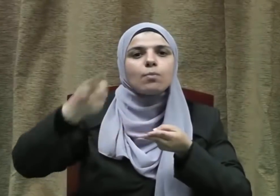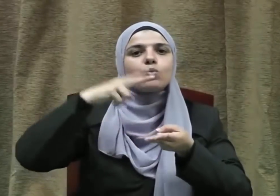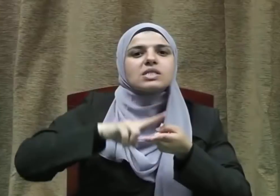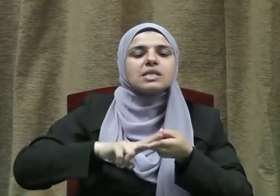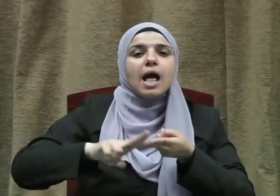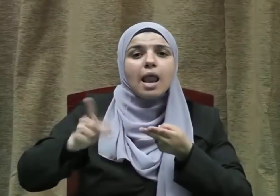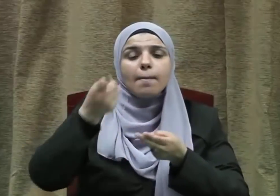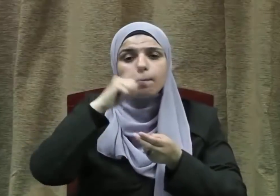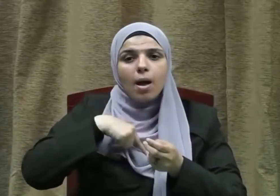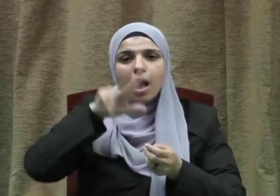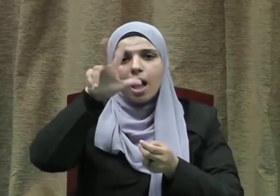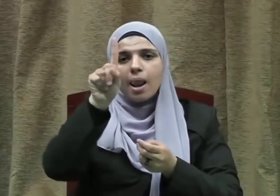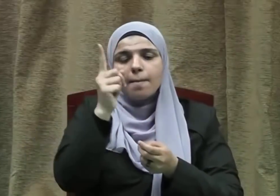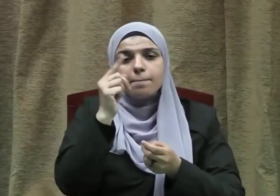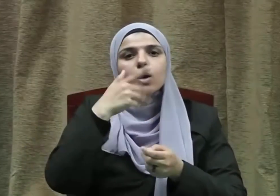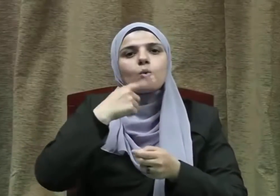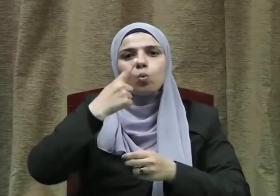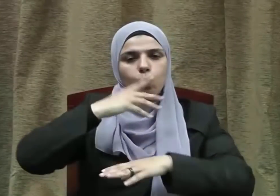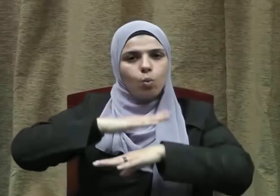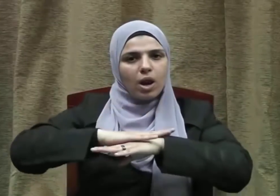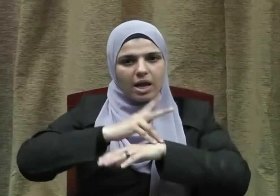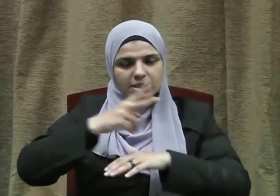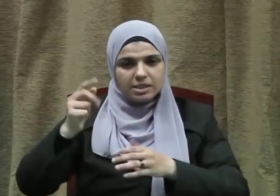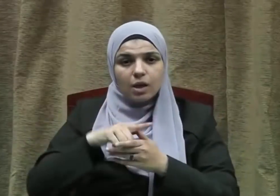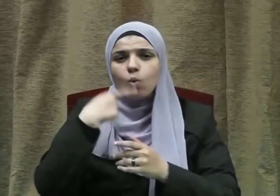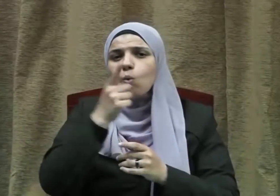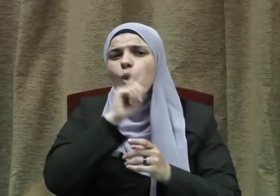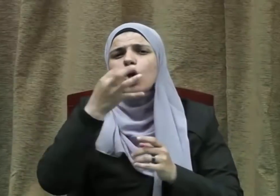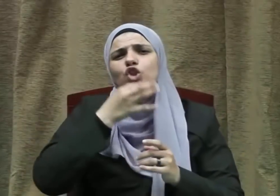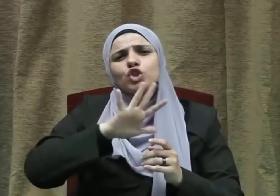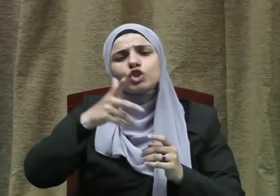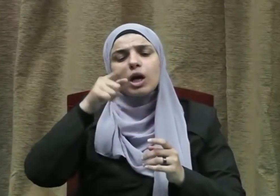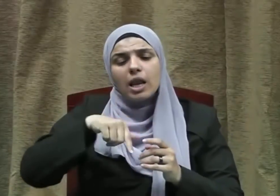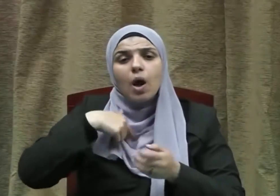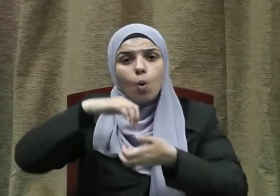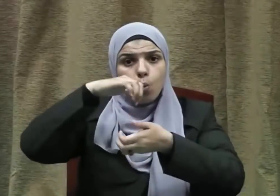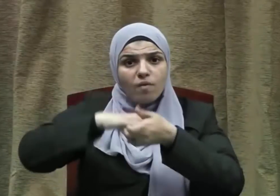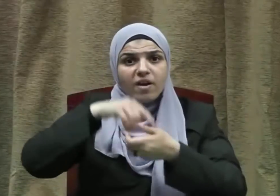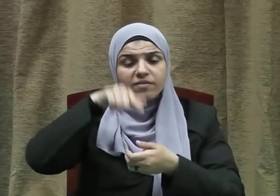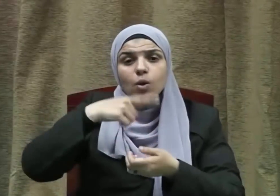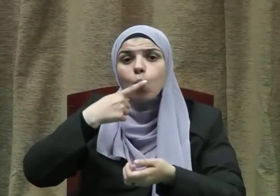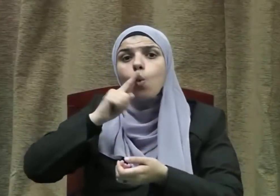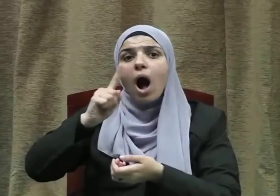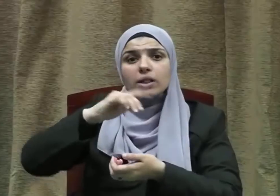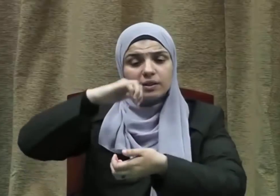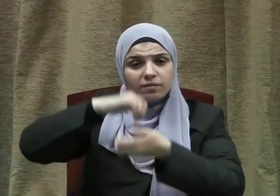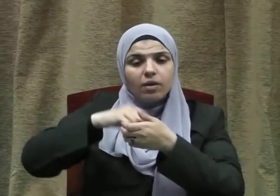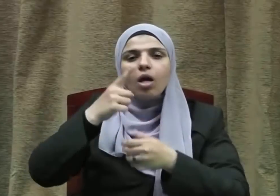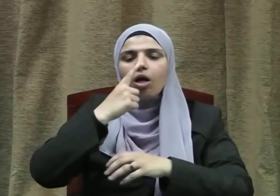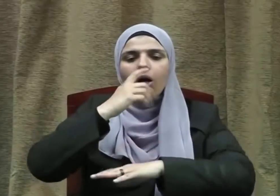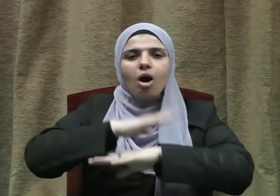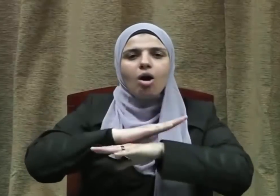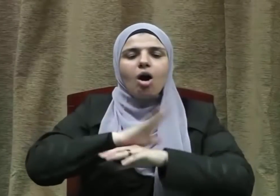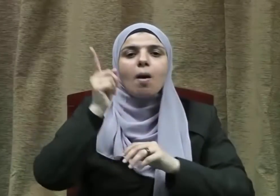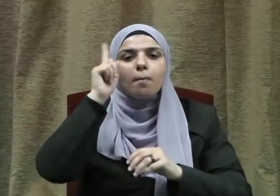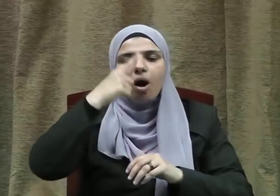والسلام والبر والإحسان ولا شك أن الوفاء بالعهد قيمة أخلاقية